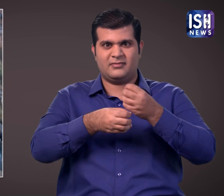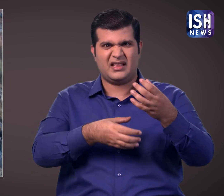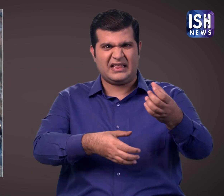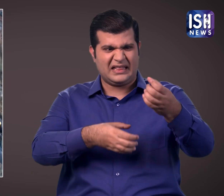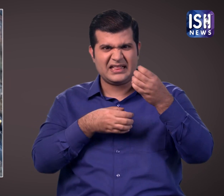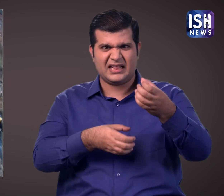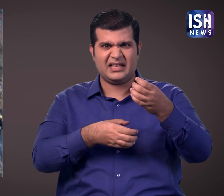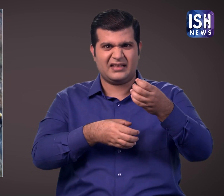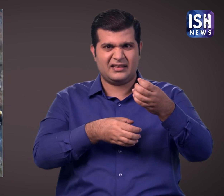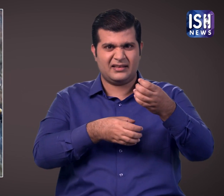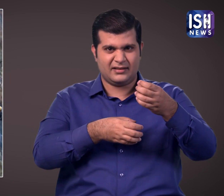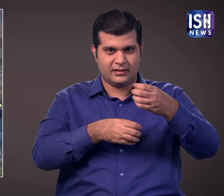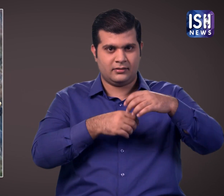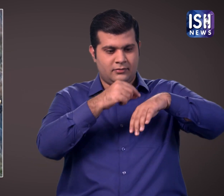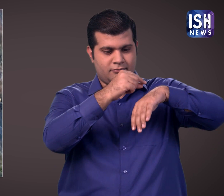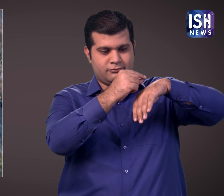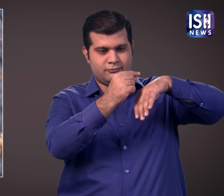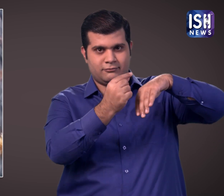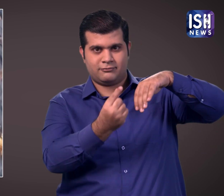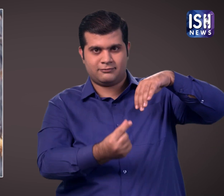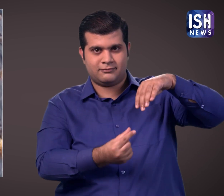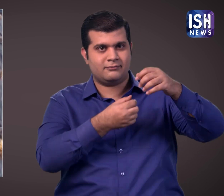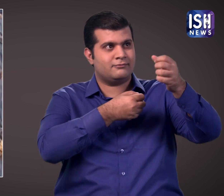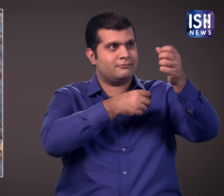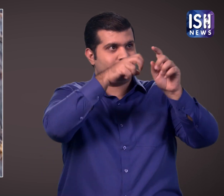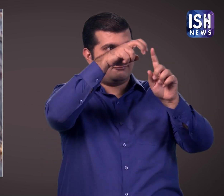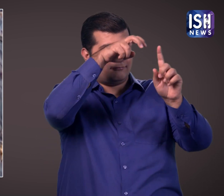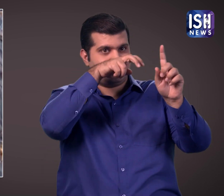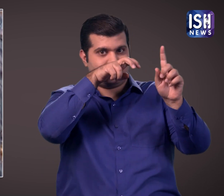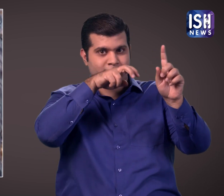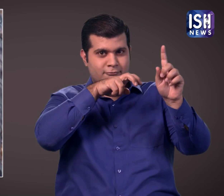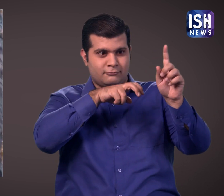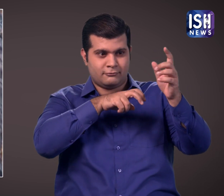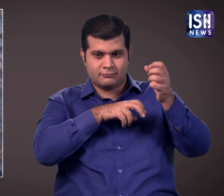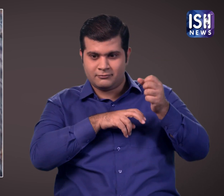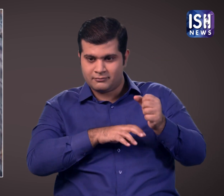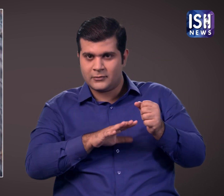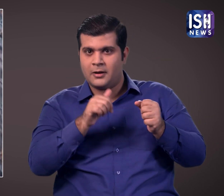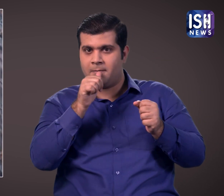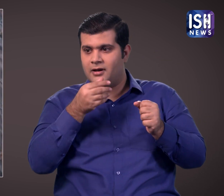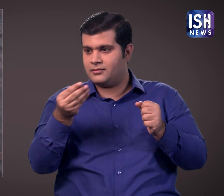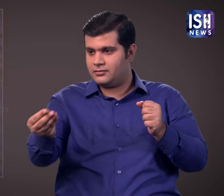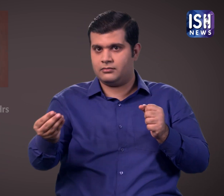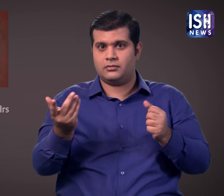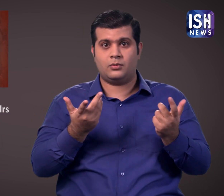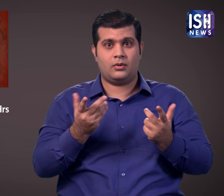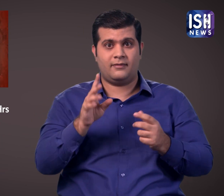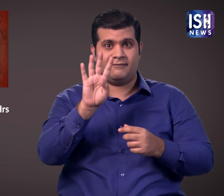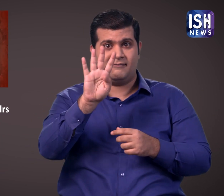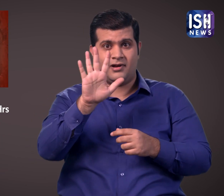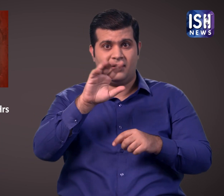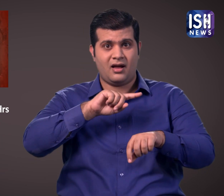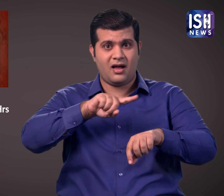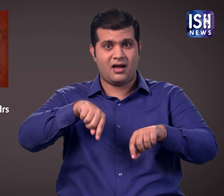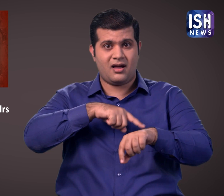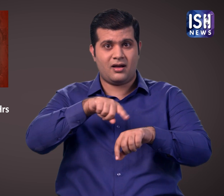सेना ने मौके पर पहुँचने के लिए मौटी रस्यों का इस्तमाल किया और उसे पानी पिलाया